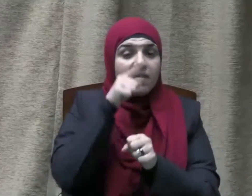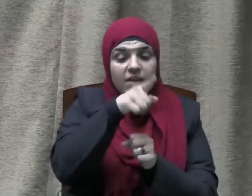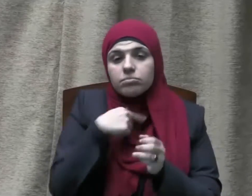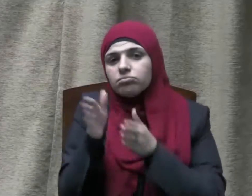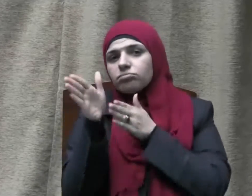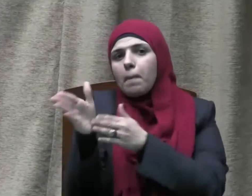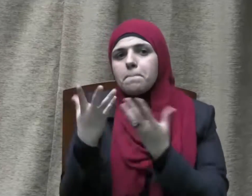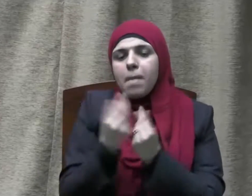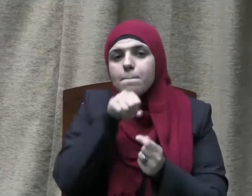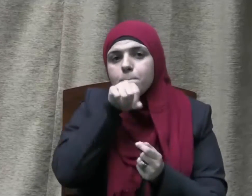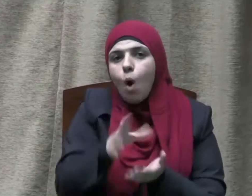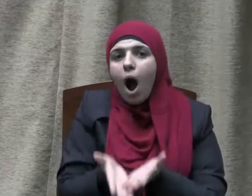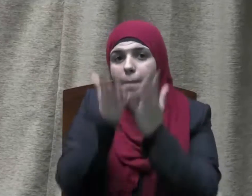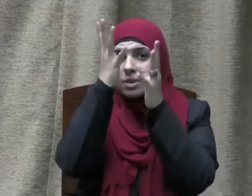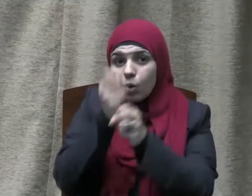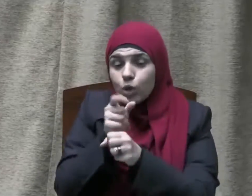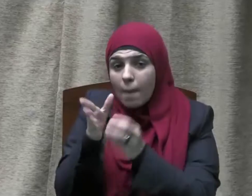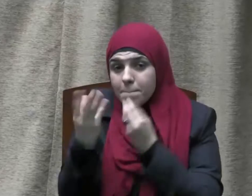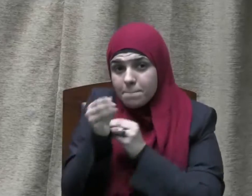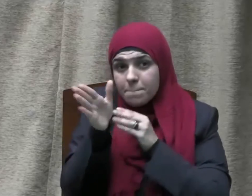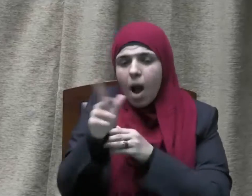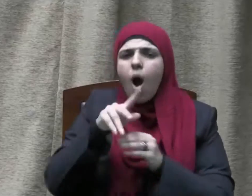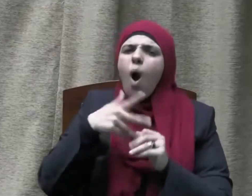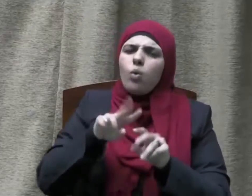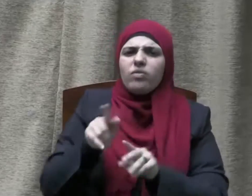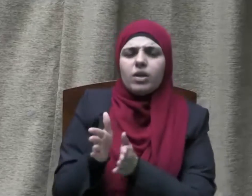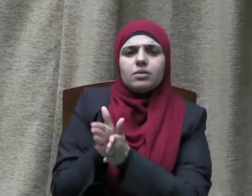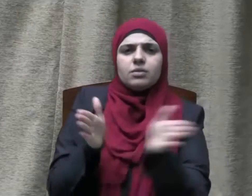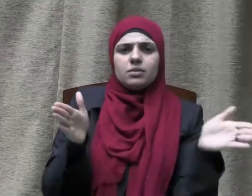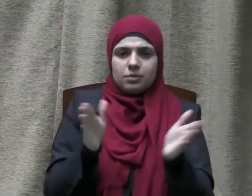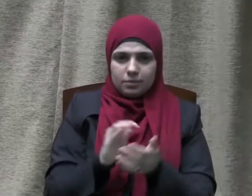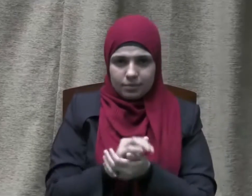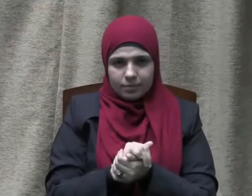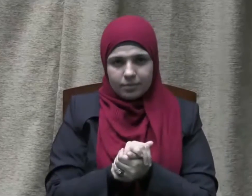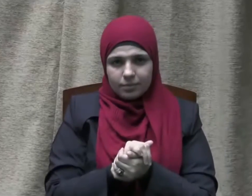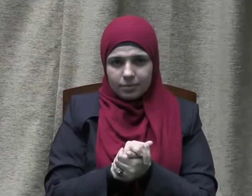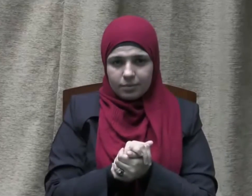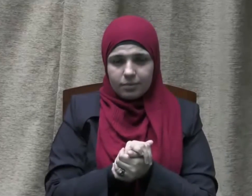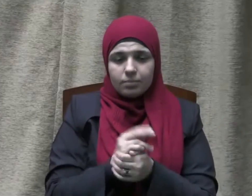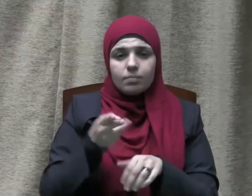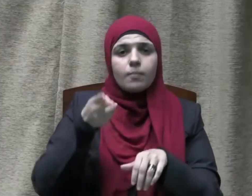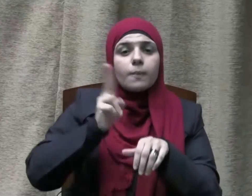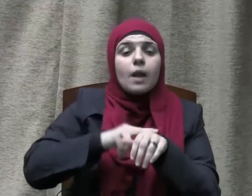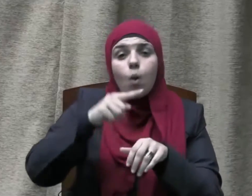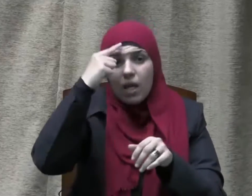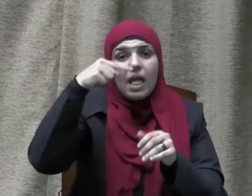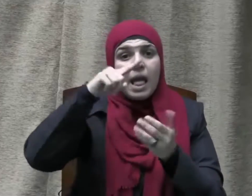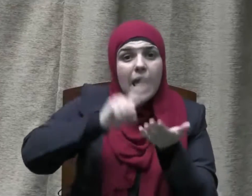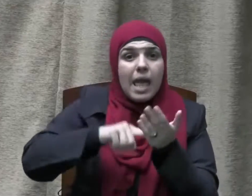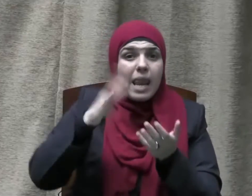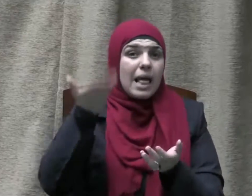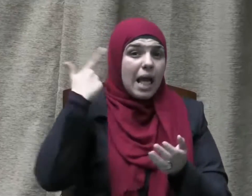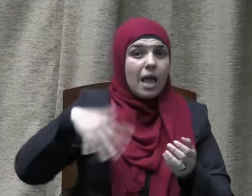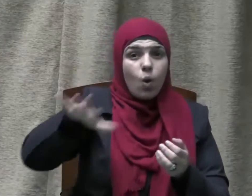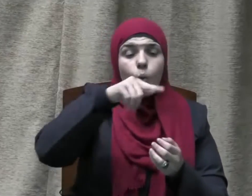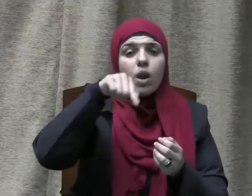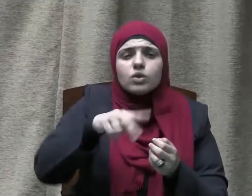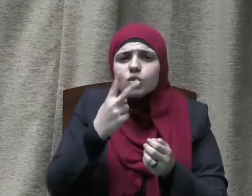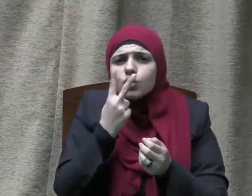ممن ينقلب على عقبيه وإن كانت لكبيرة إلا على